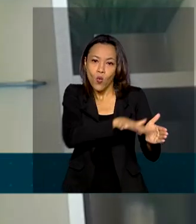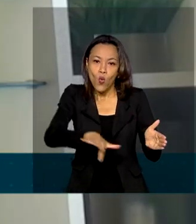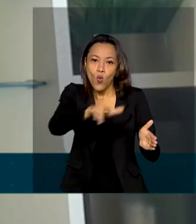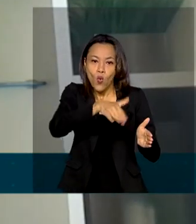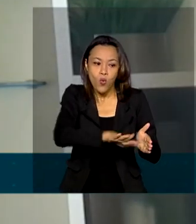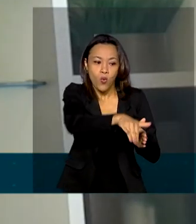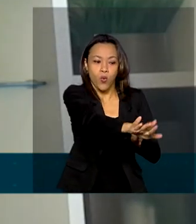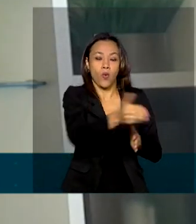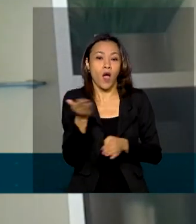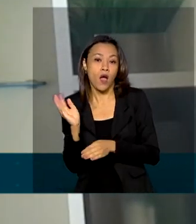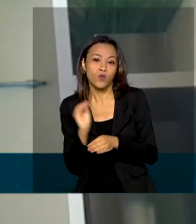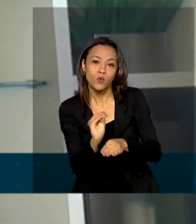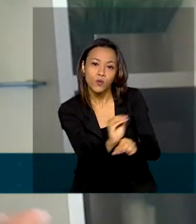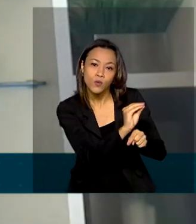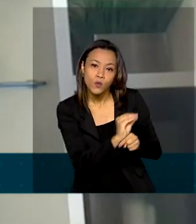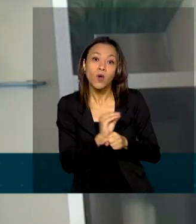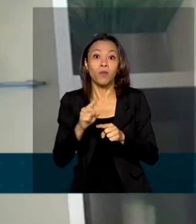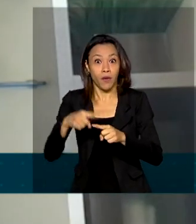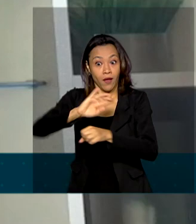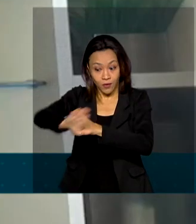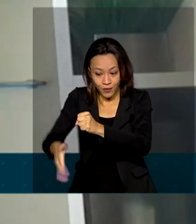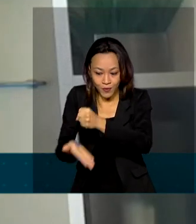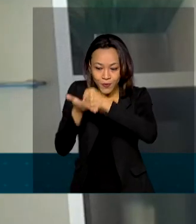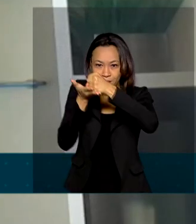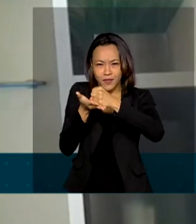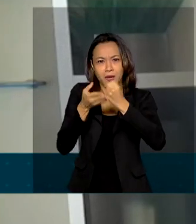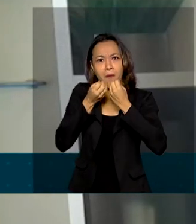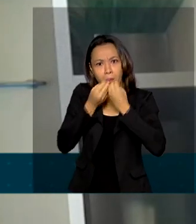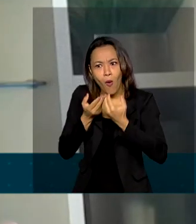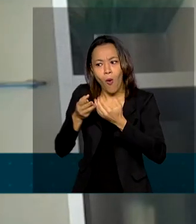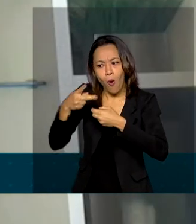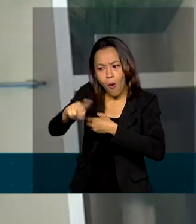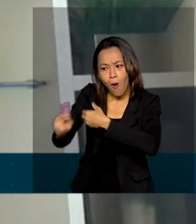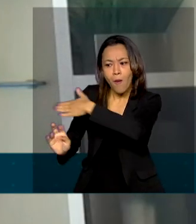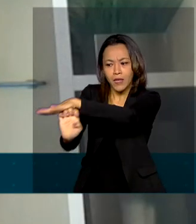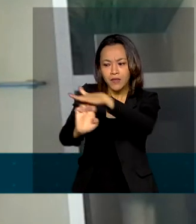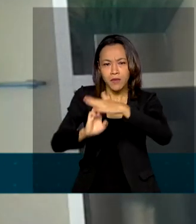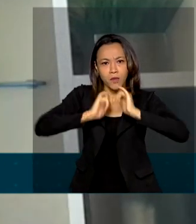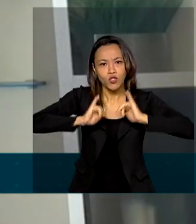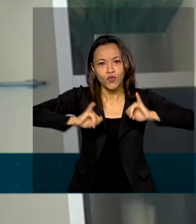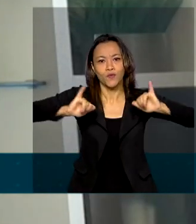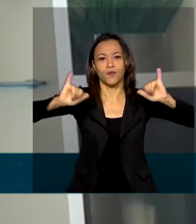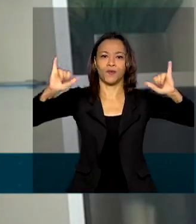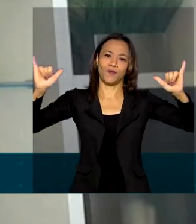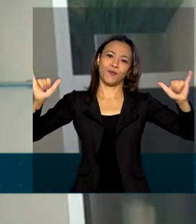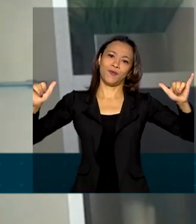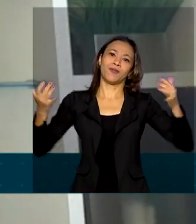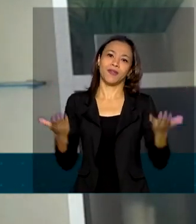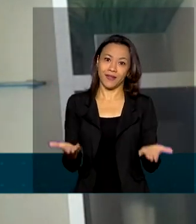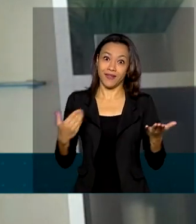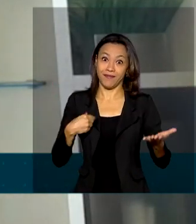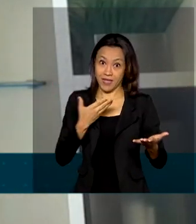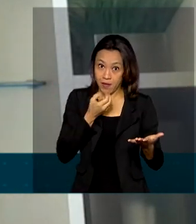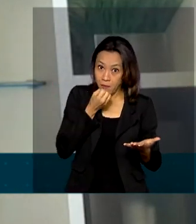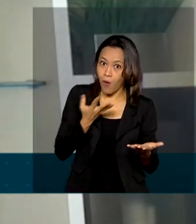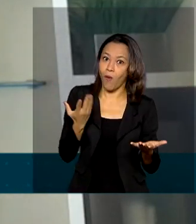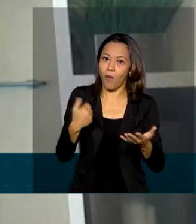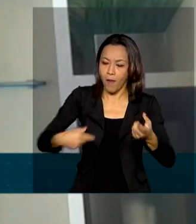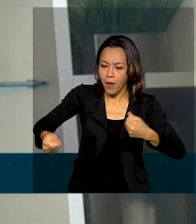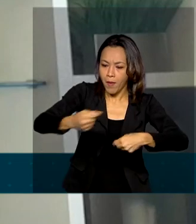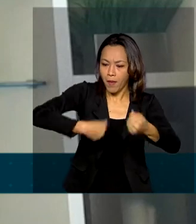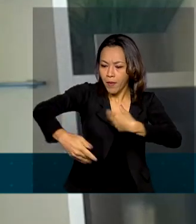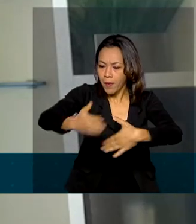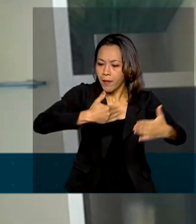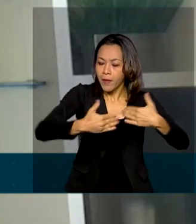investir em sustentabilidade gera publicidade positiva e dá vantagem competitiva no mercado. Por isso mesmo,